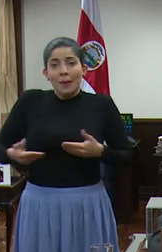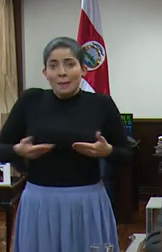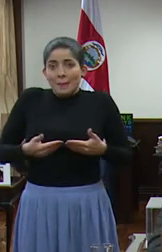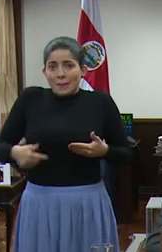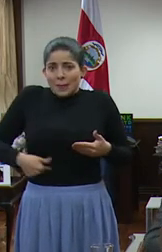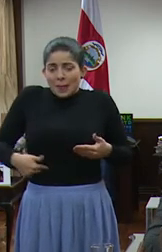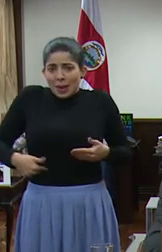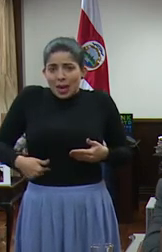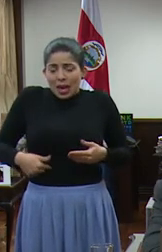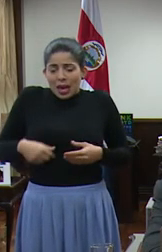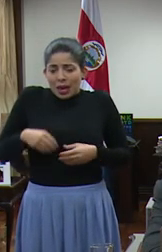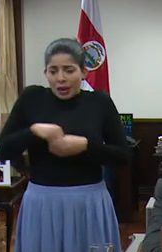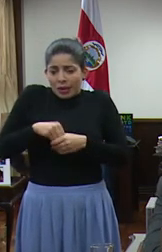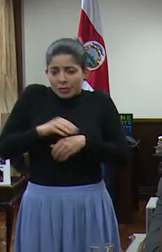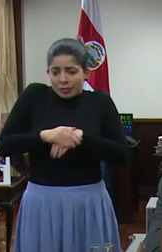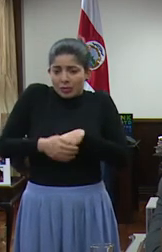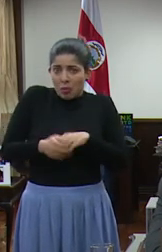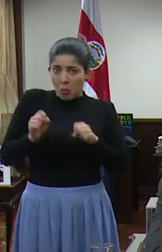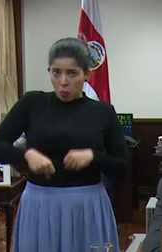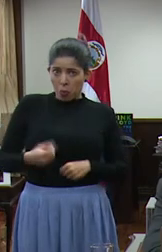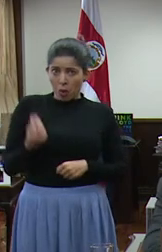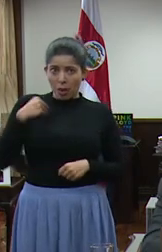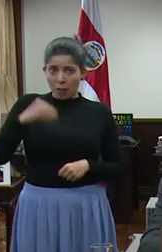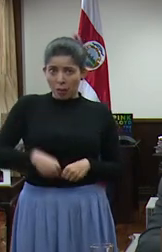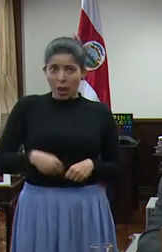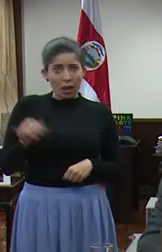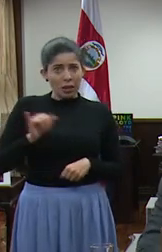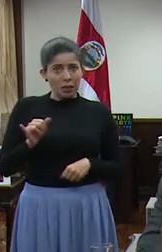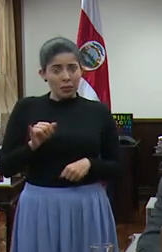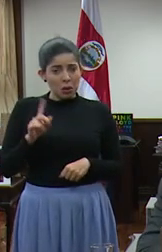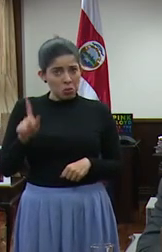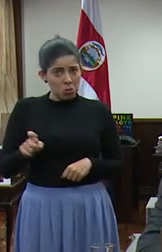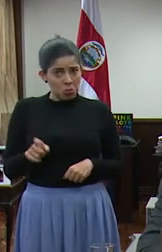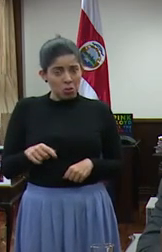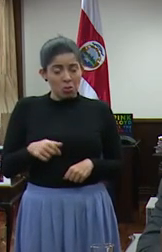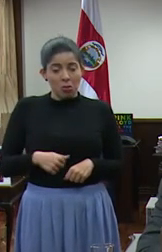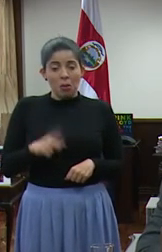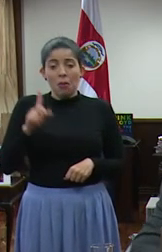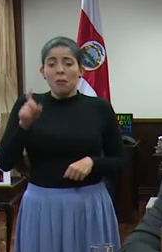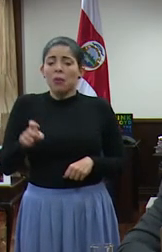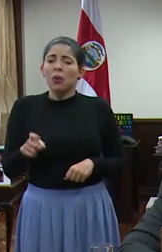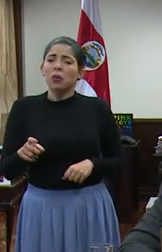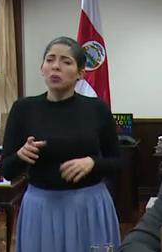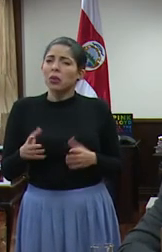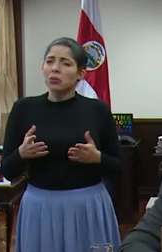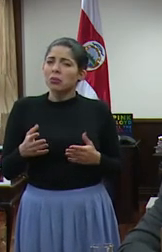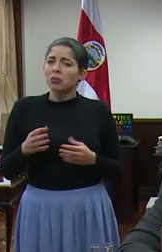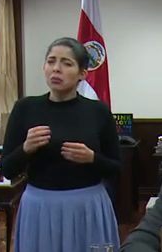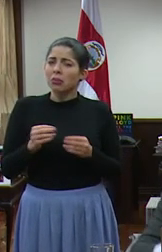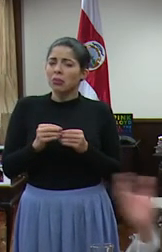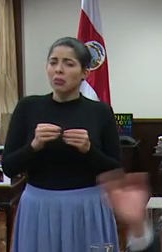en el vientre se puede contagiar también. Creo que es algo que es una pregunta más de característica.